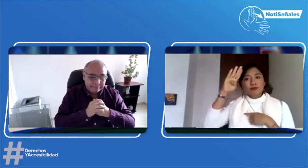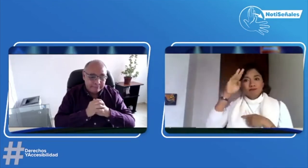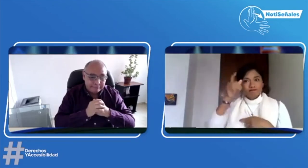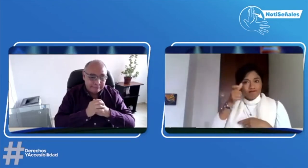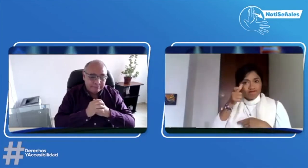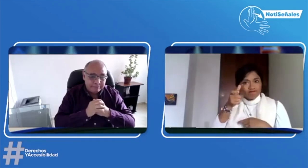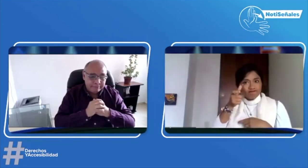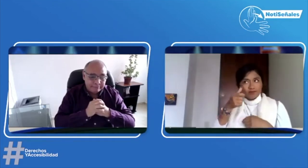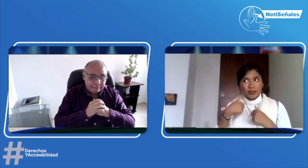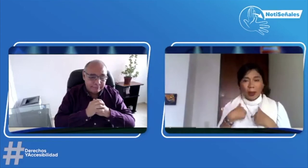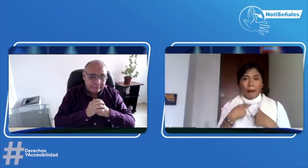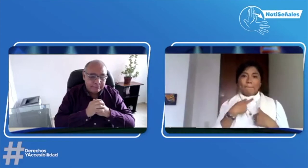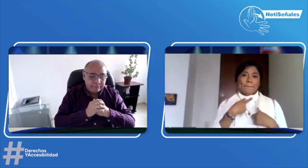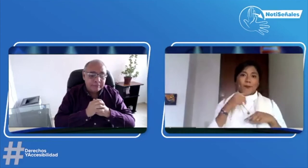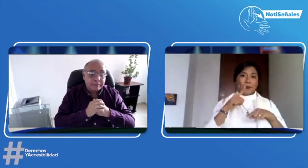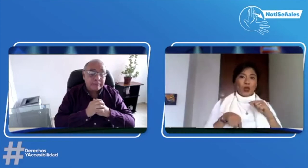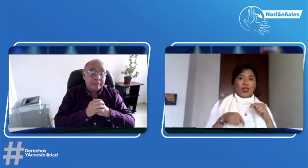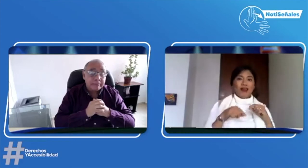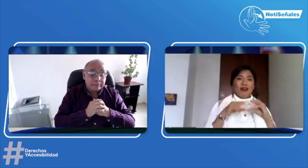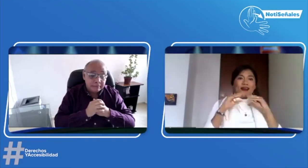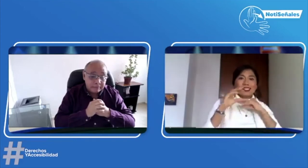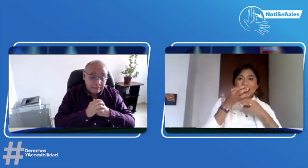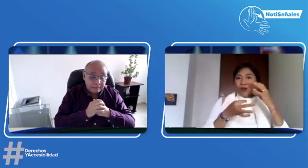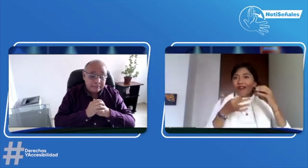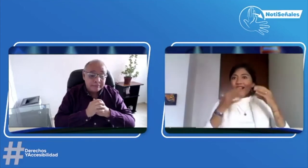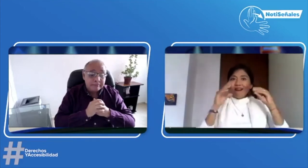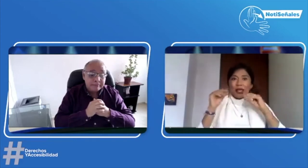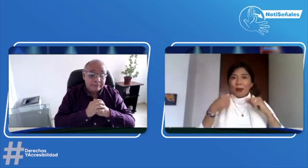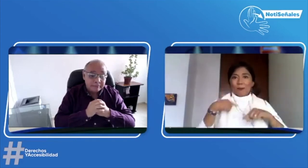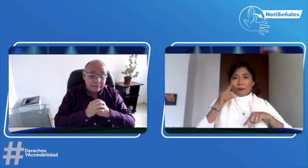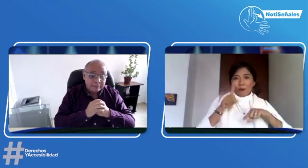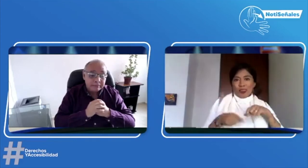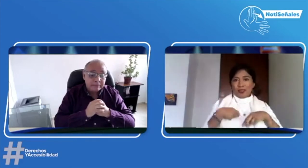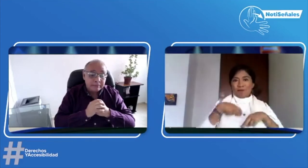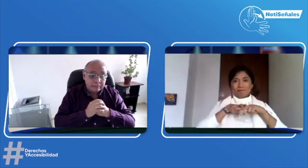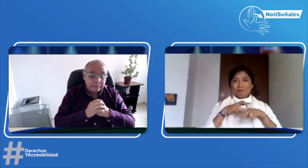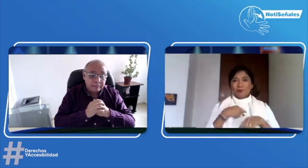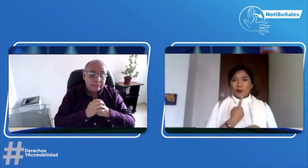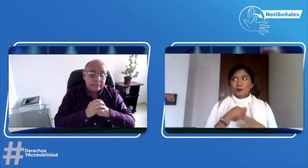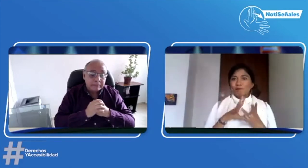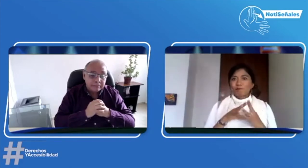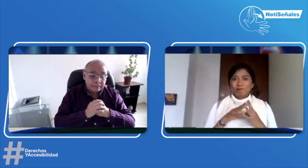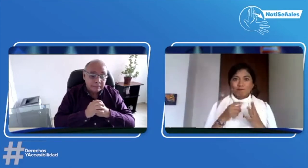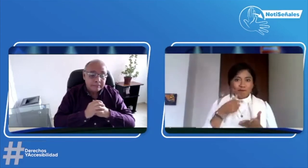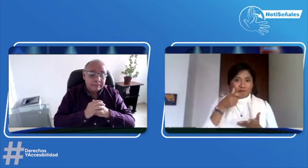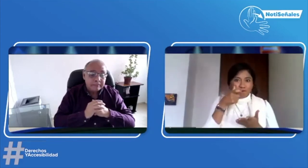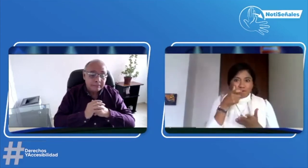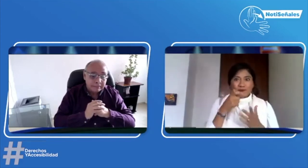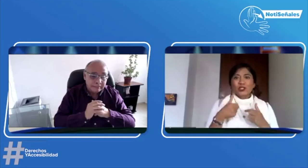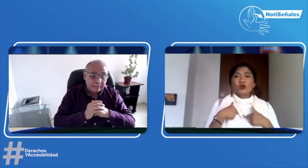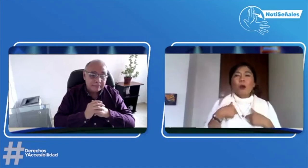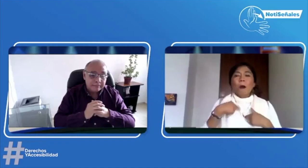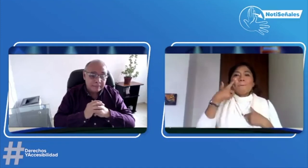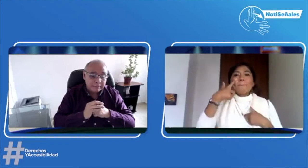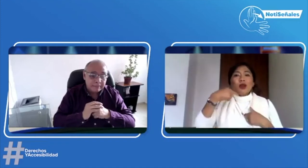qué pasaba. Allí había un policía también, como para que no hablaran otras cosas diferentes.